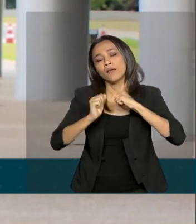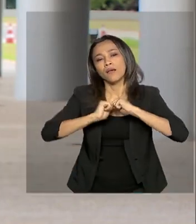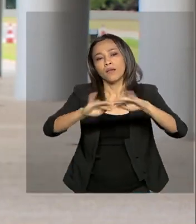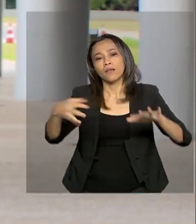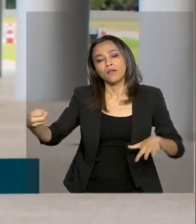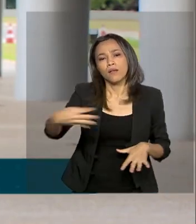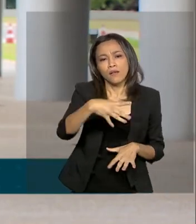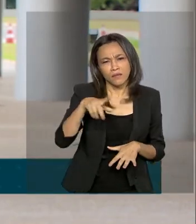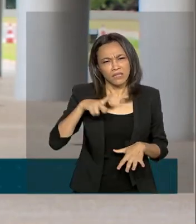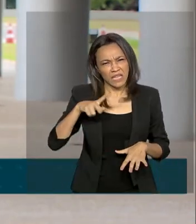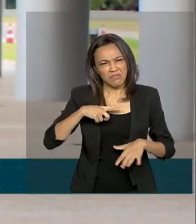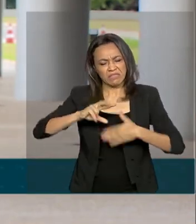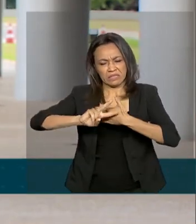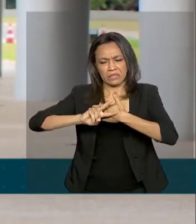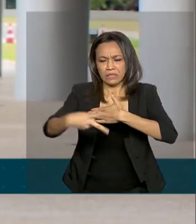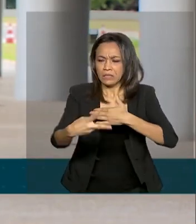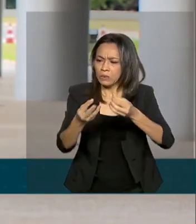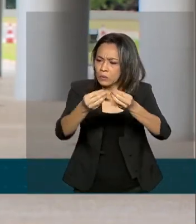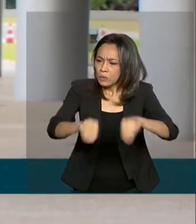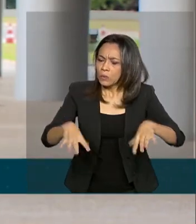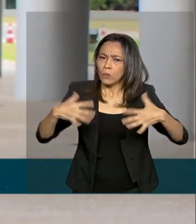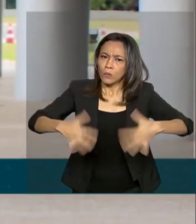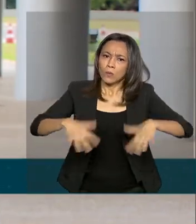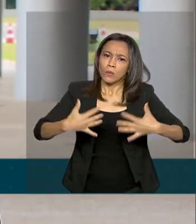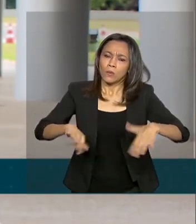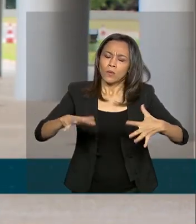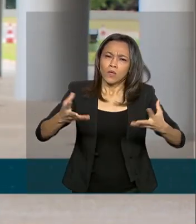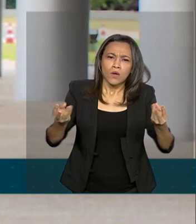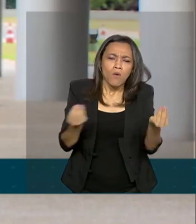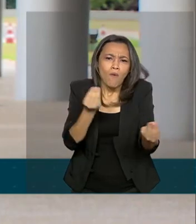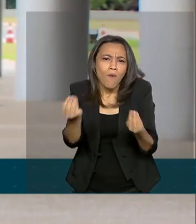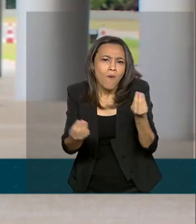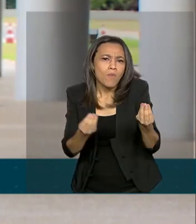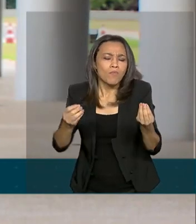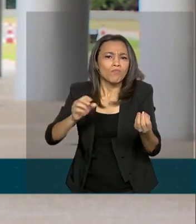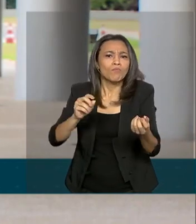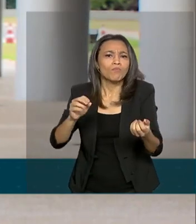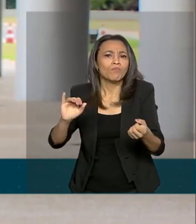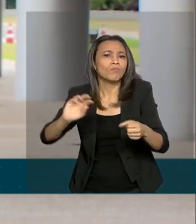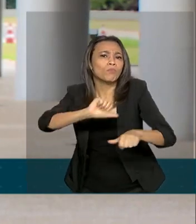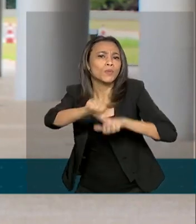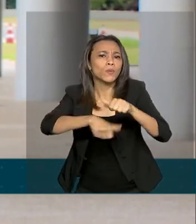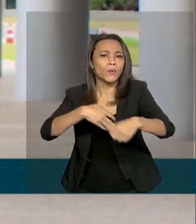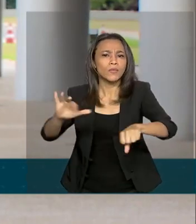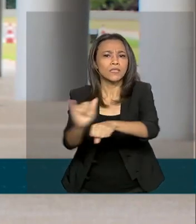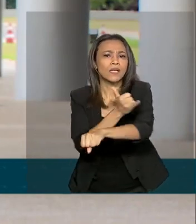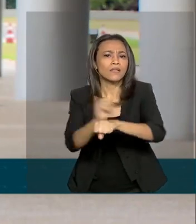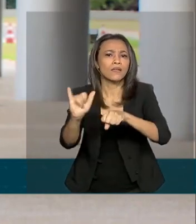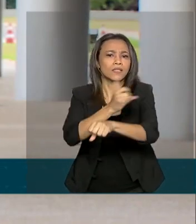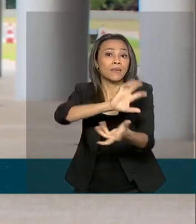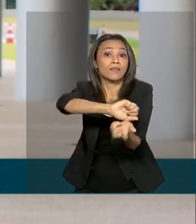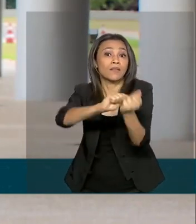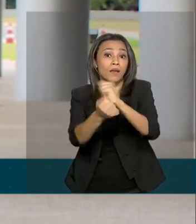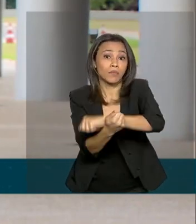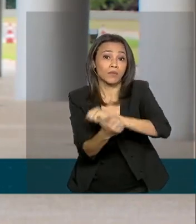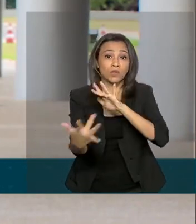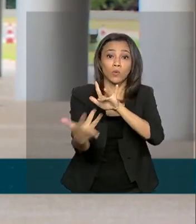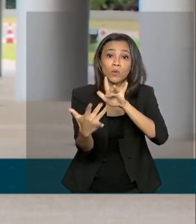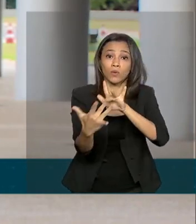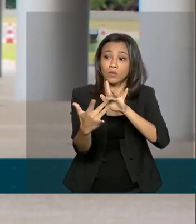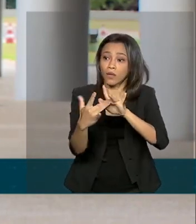impactou e modificou a forma de a sociedade se comunicar. Ele disse que a determinação